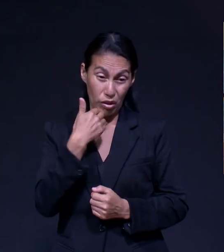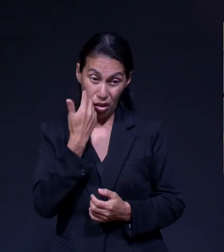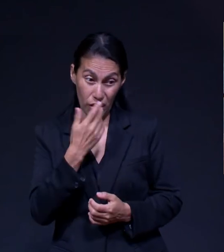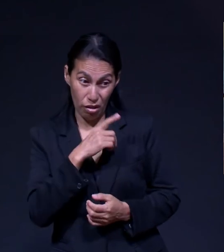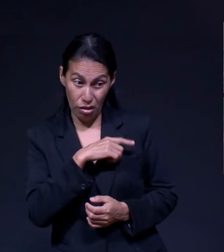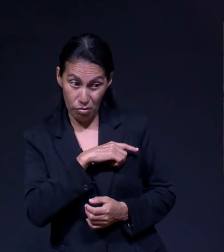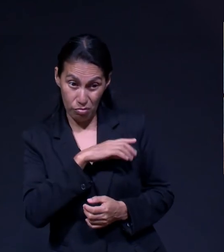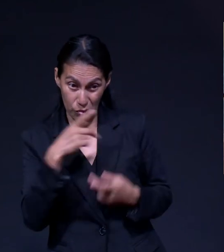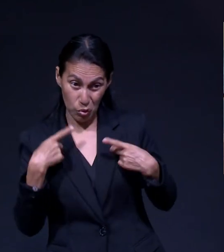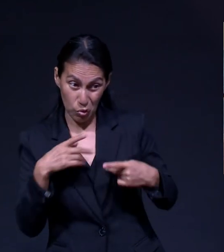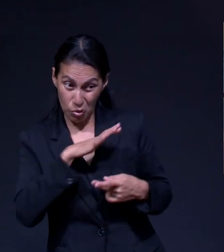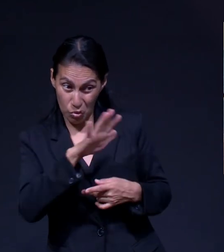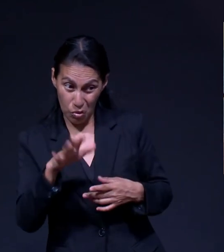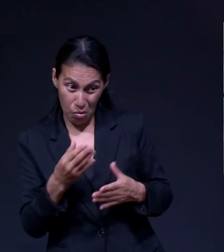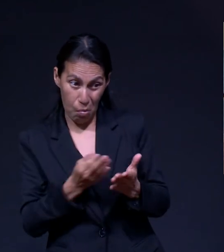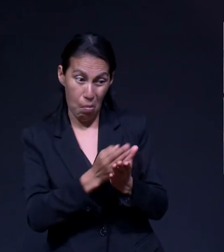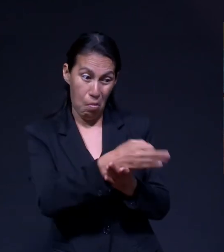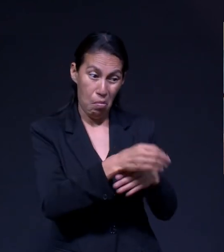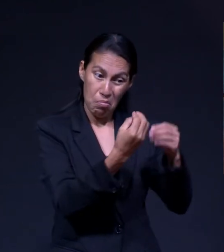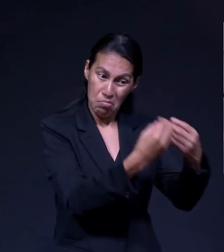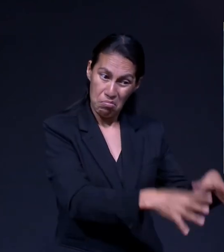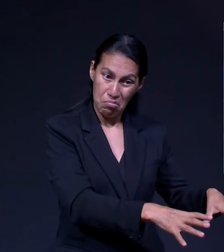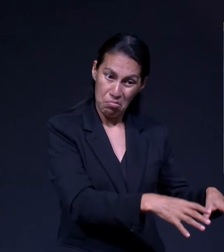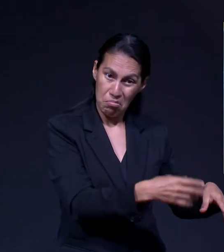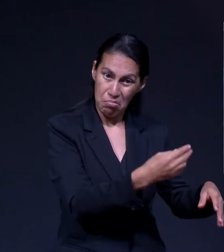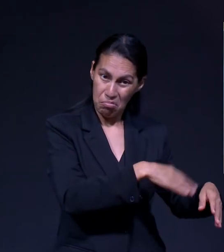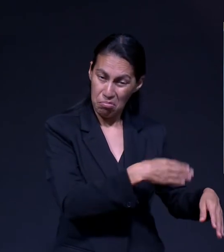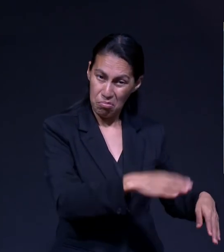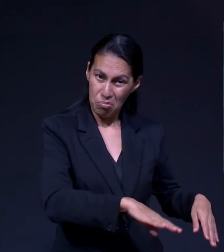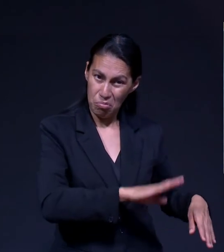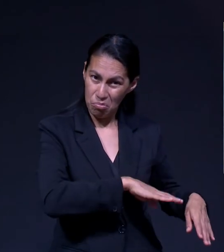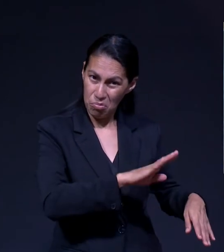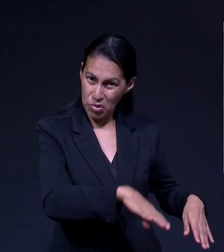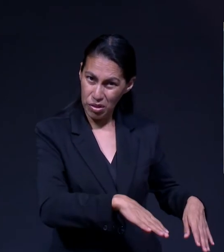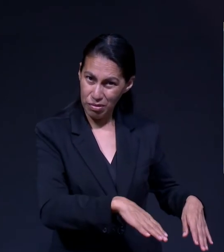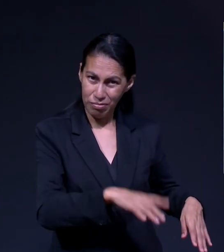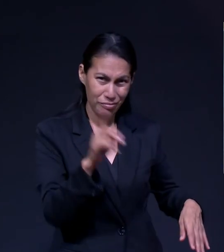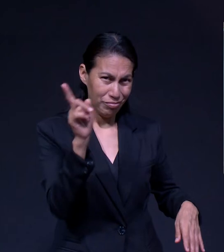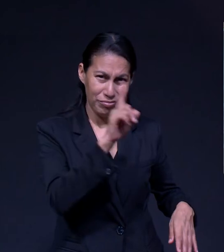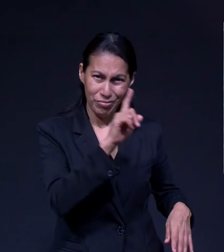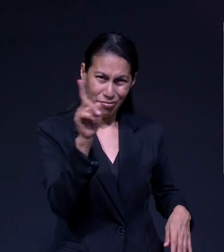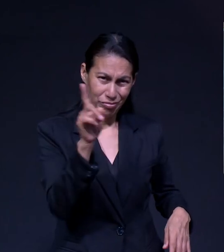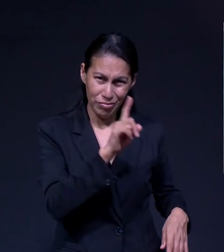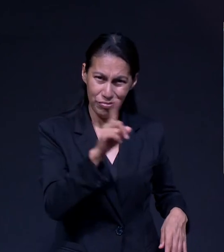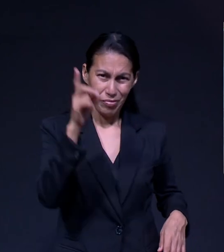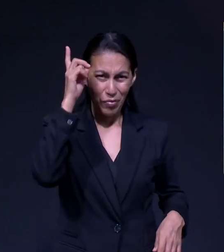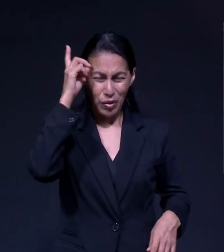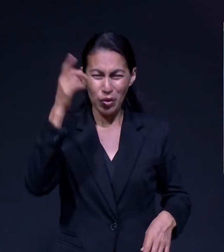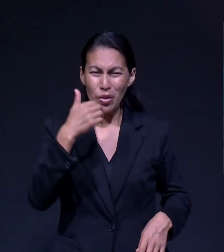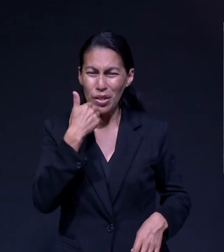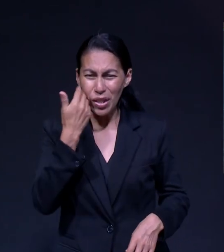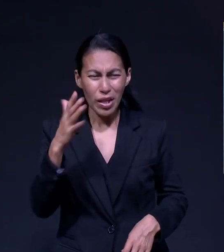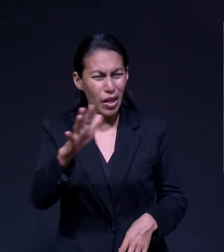Arrepentimiento La Invitación Ahí Está Si Mi Pueblo Se Humillara